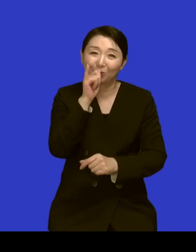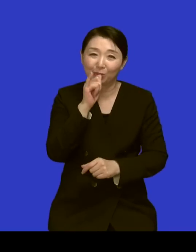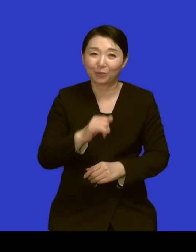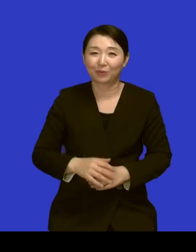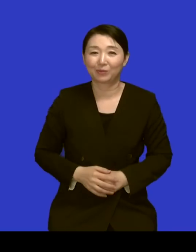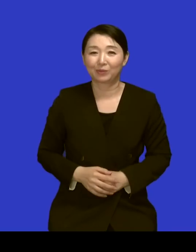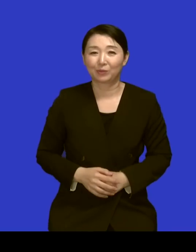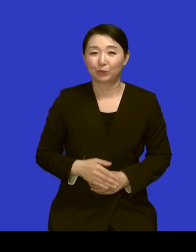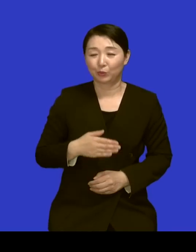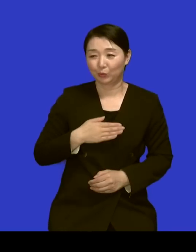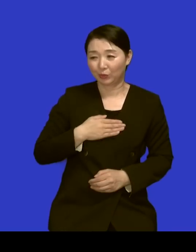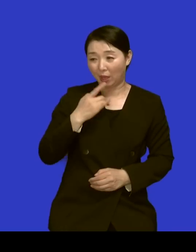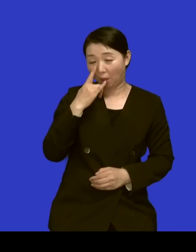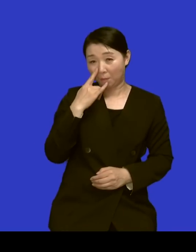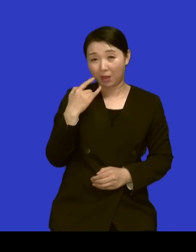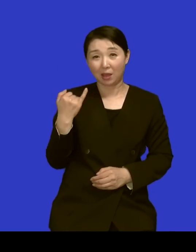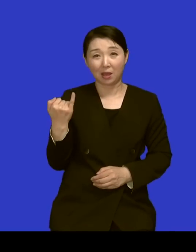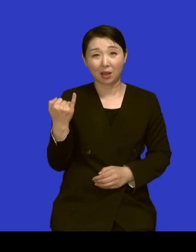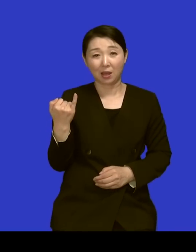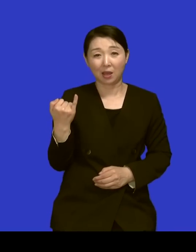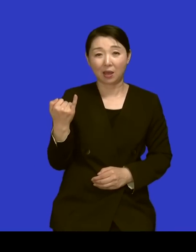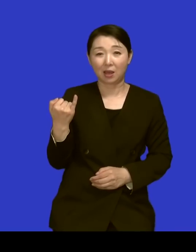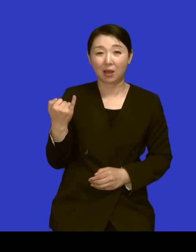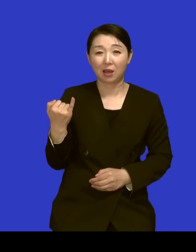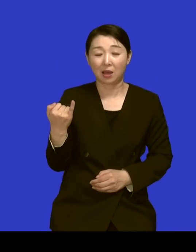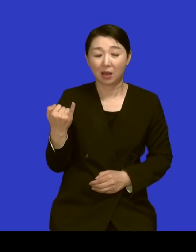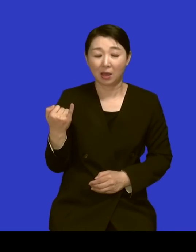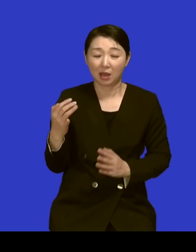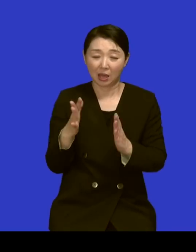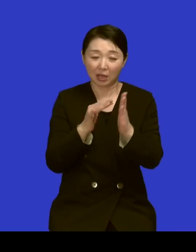저희 어머님이 전체 그 식구들 중에서 막내였는데